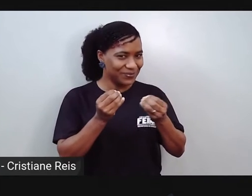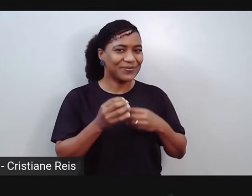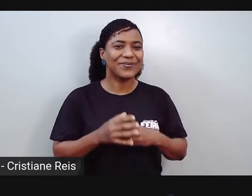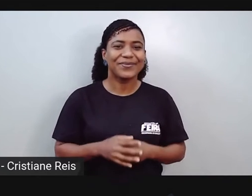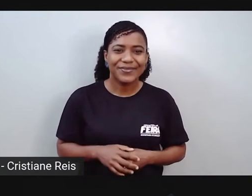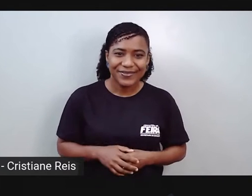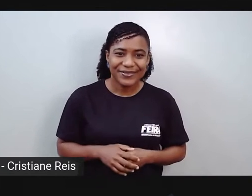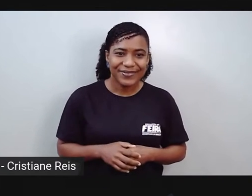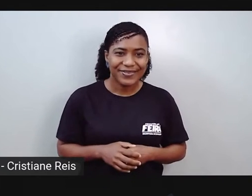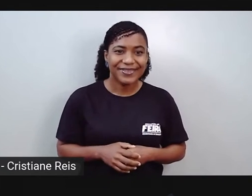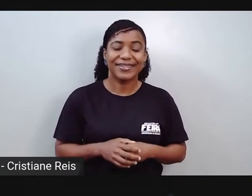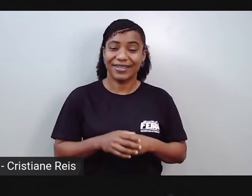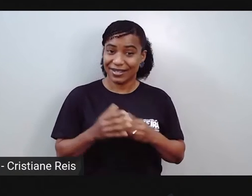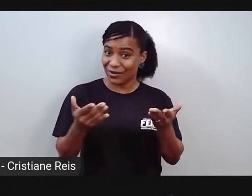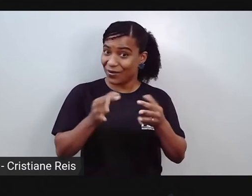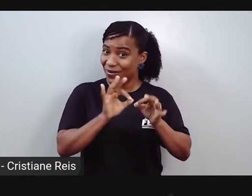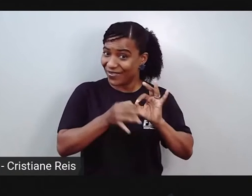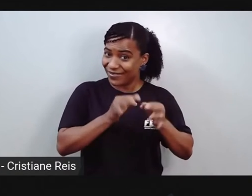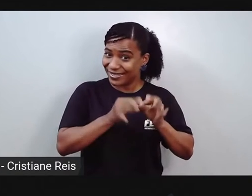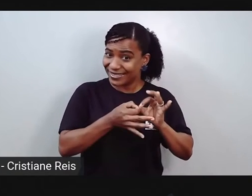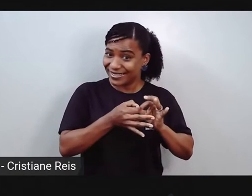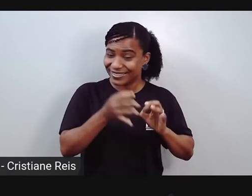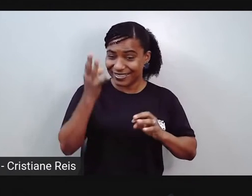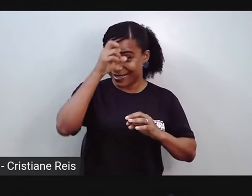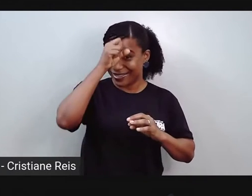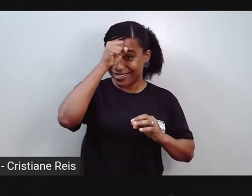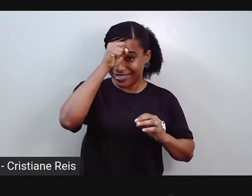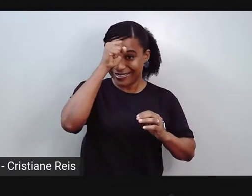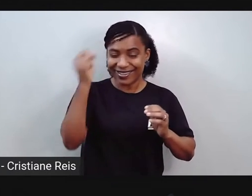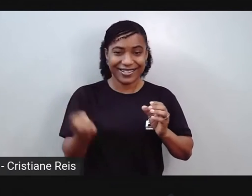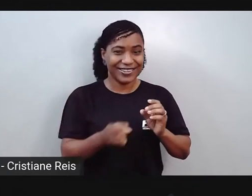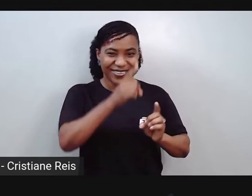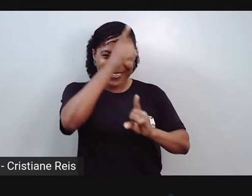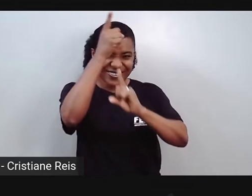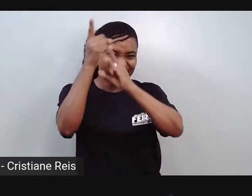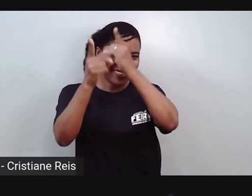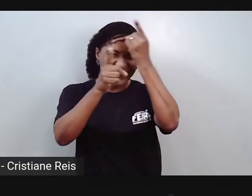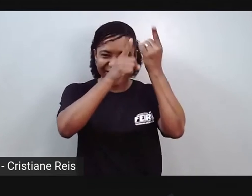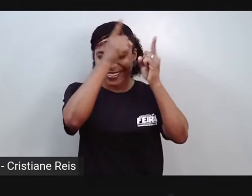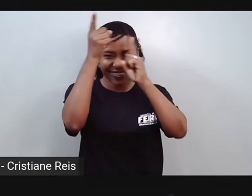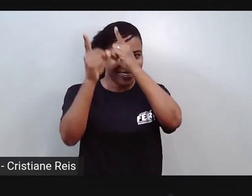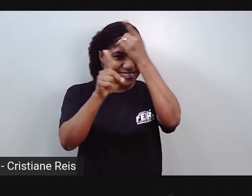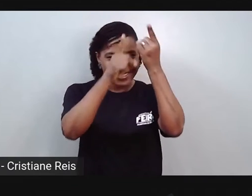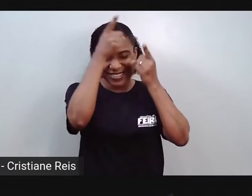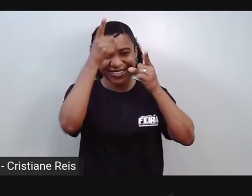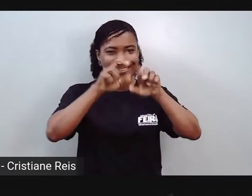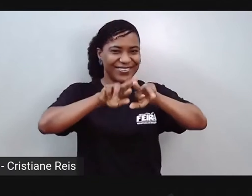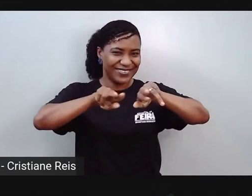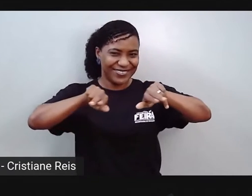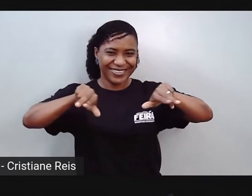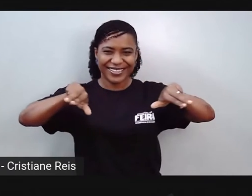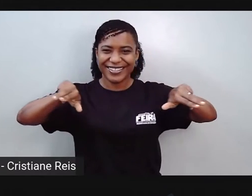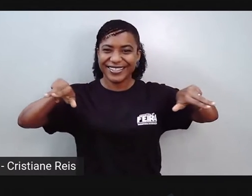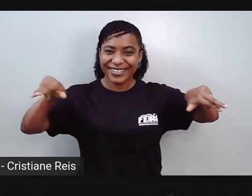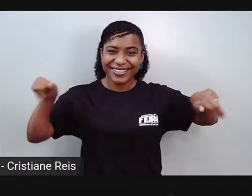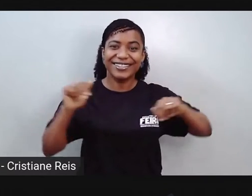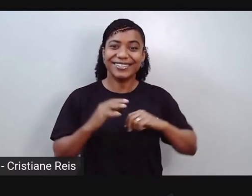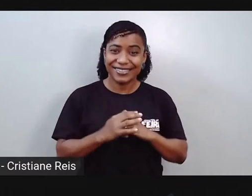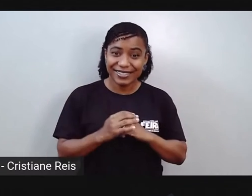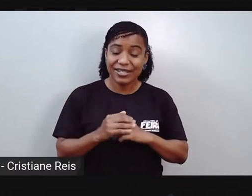temos para poder criar, para podermos inventar, utilizar